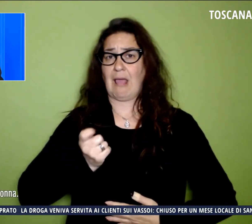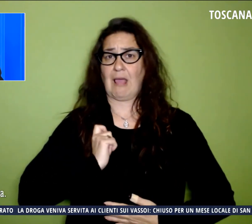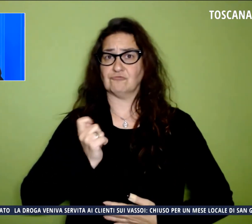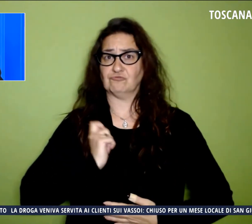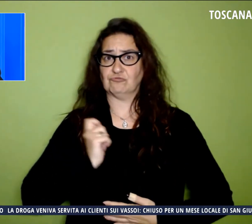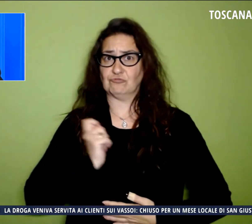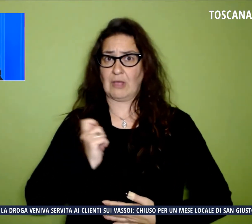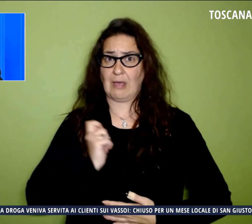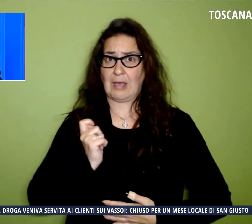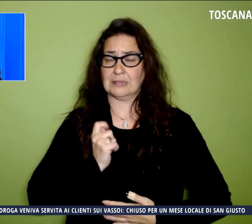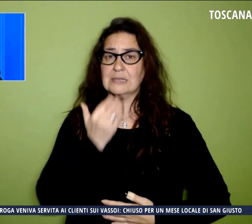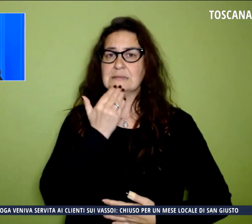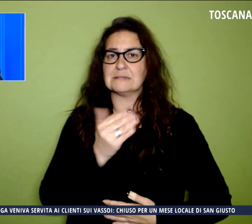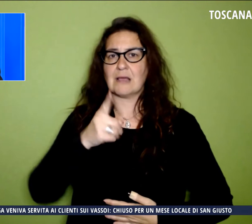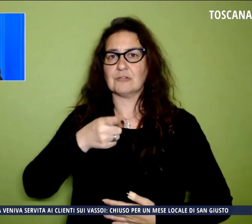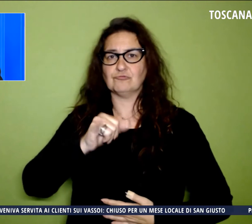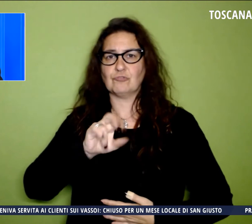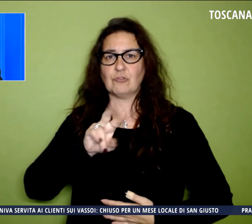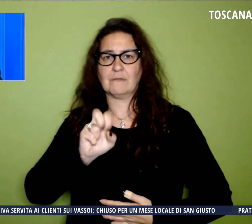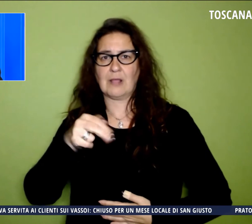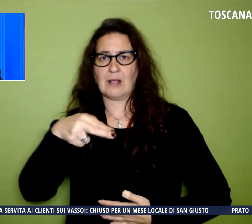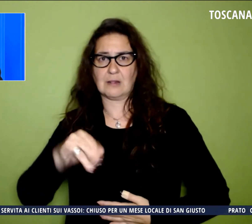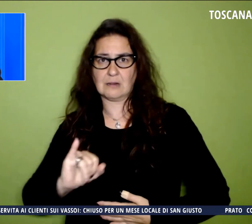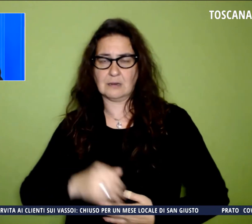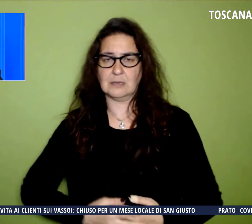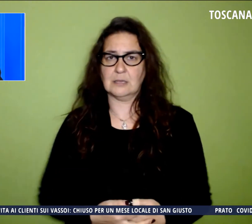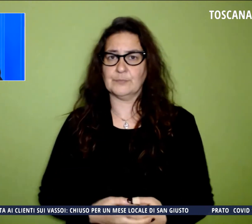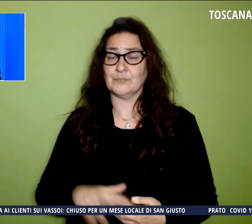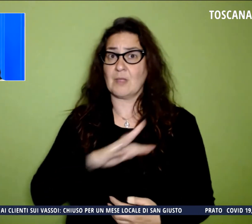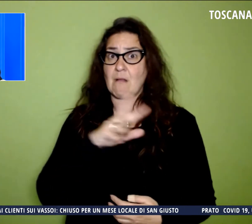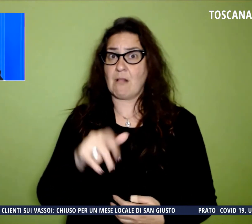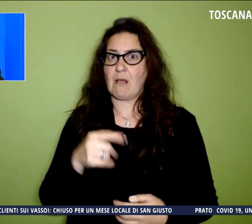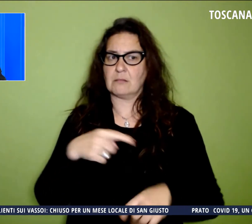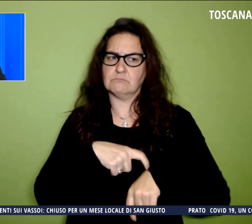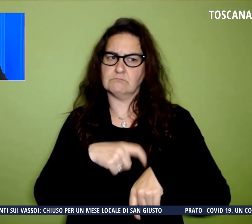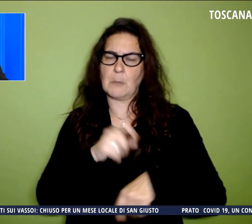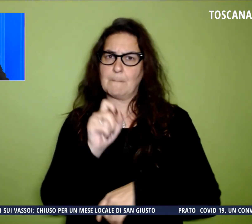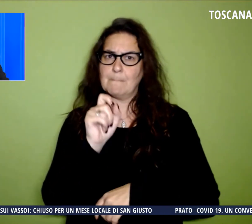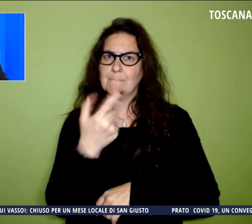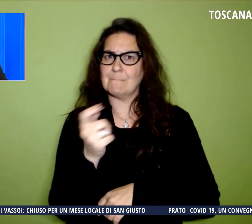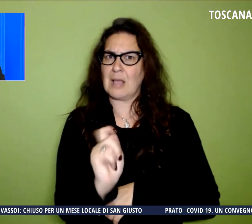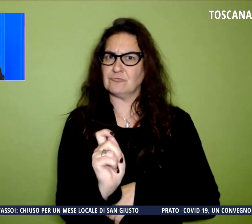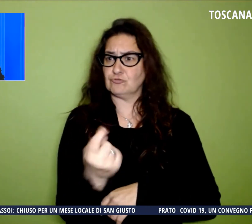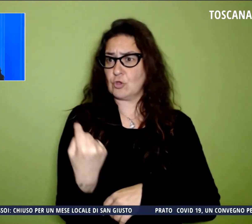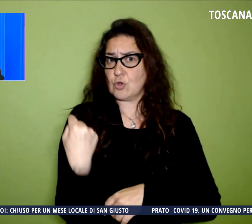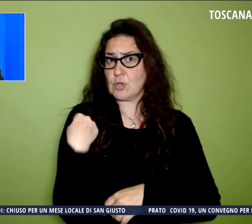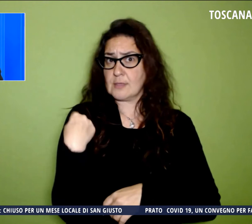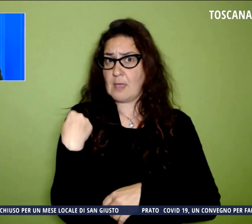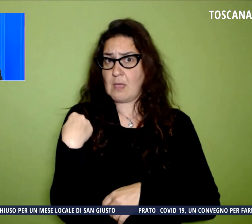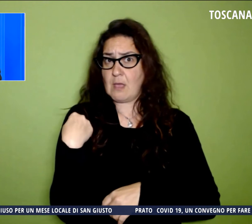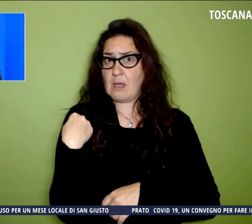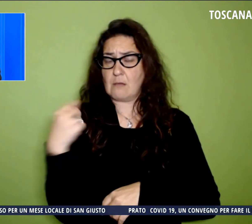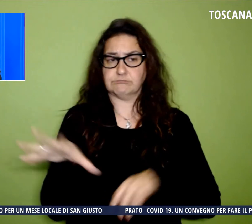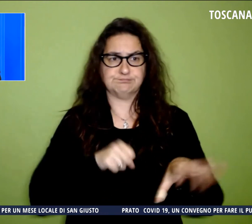San Giovanni. I malviventi sarebbero entrati in azione intorno a mezzogiorno di ieri portando via il piccolo